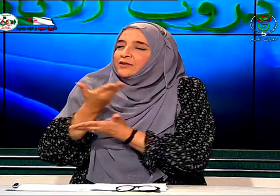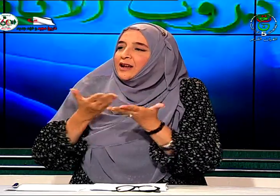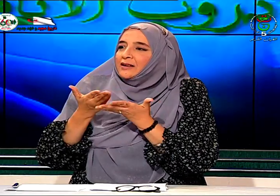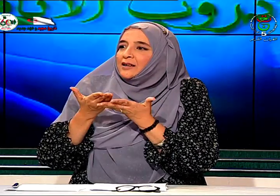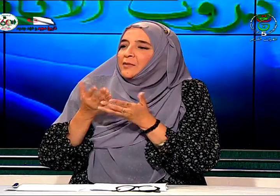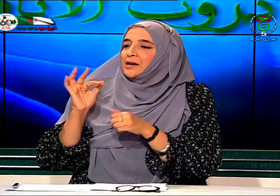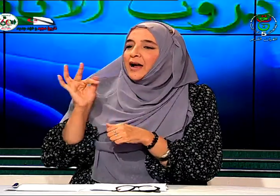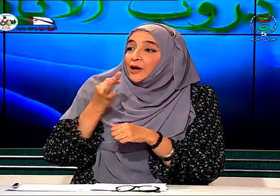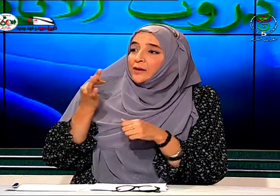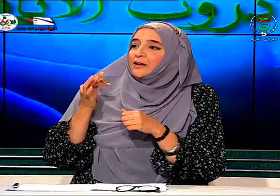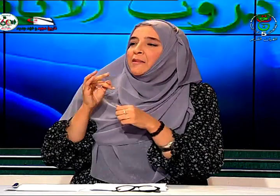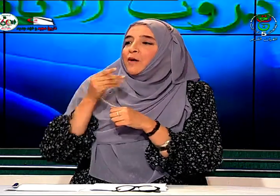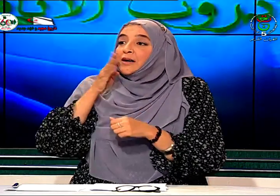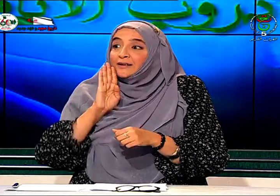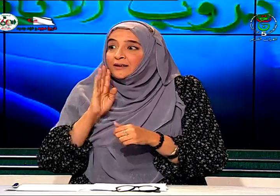تتعاملين مع إخوتك مع والديك